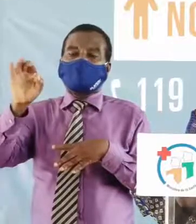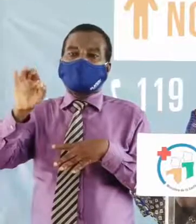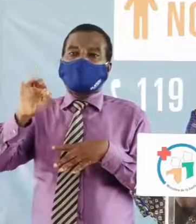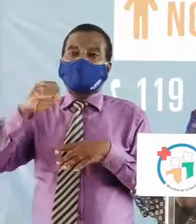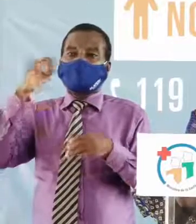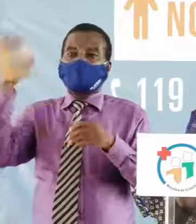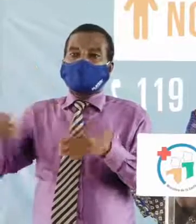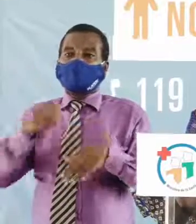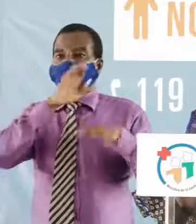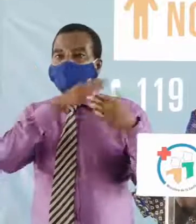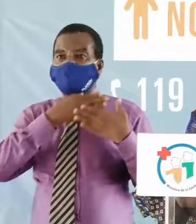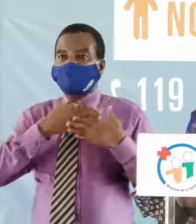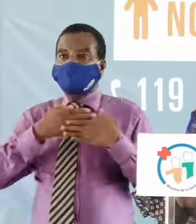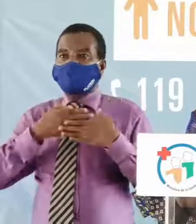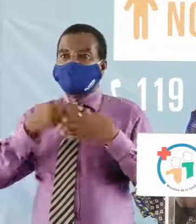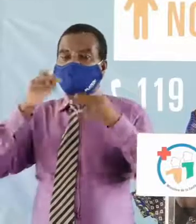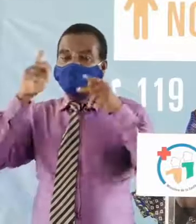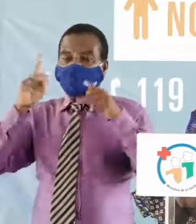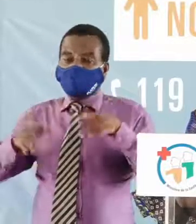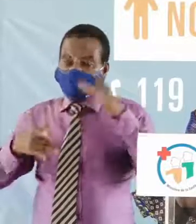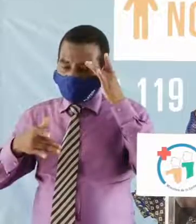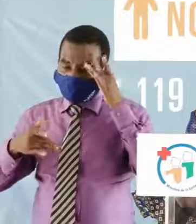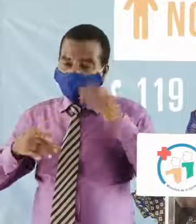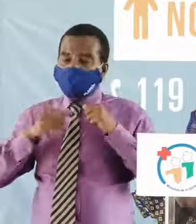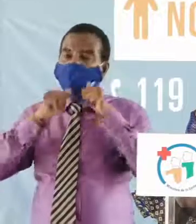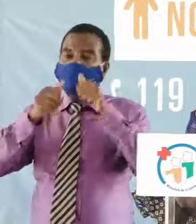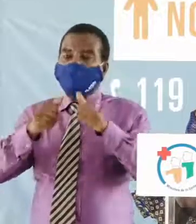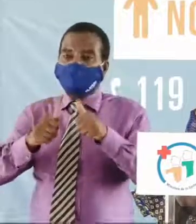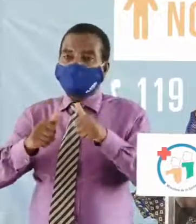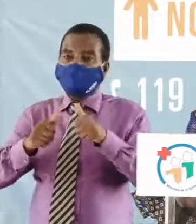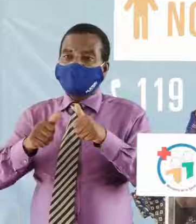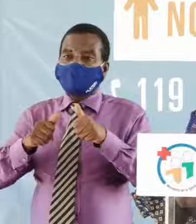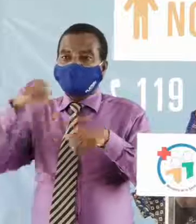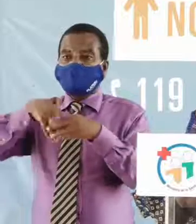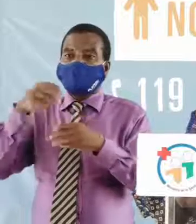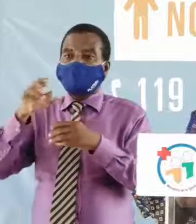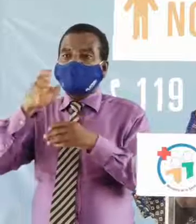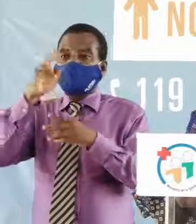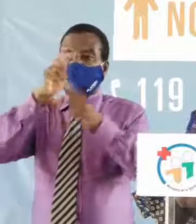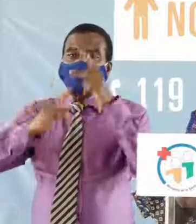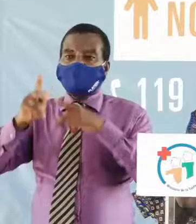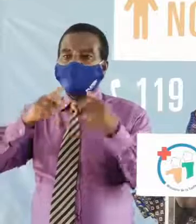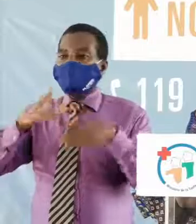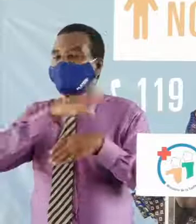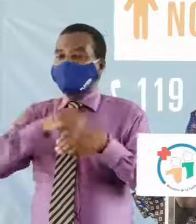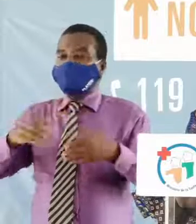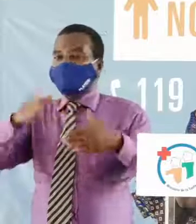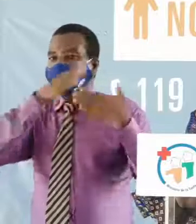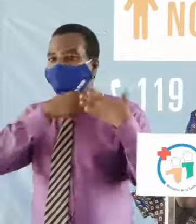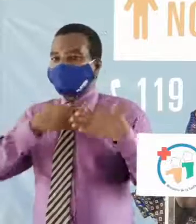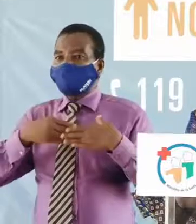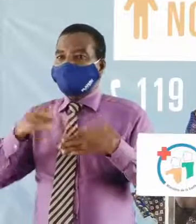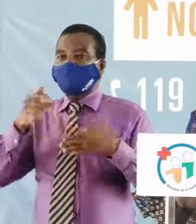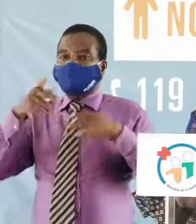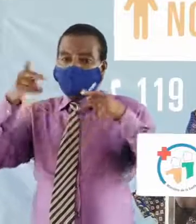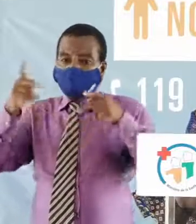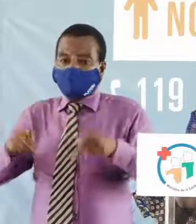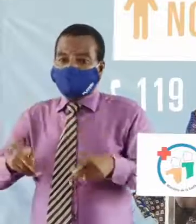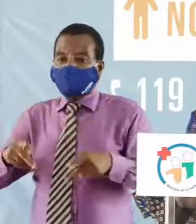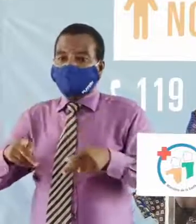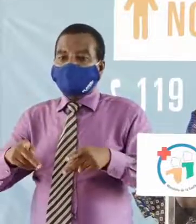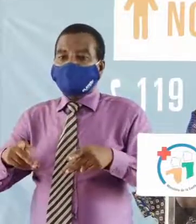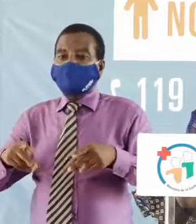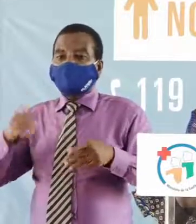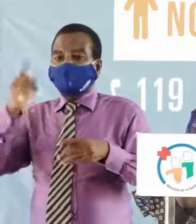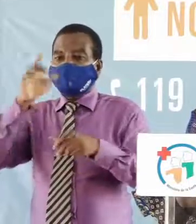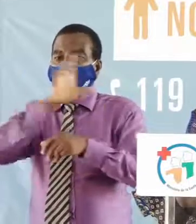Cette prise en charge des cas de COVID-19 est totale et gratuite dans le secteur public et à la charge du patient dans les cliniques privées autorisées à